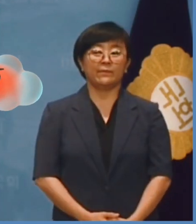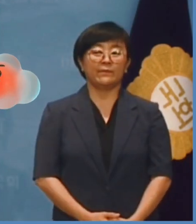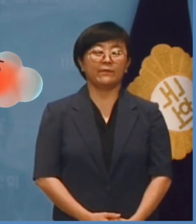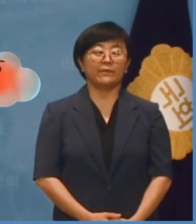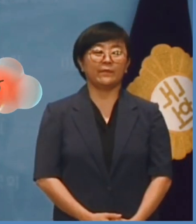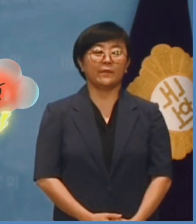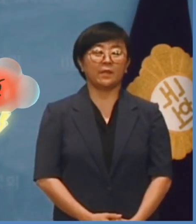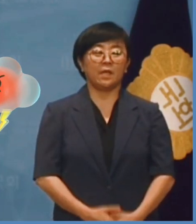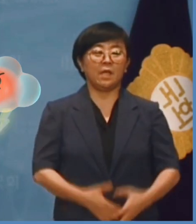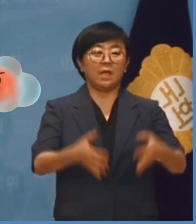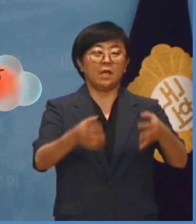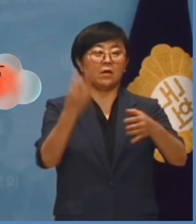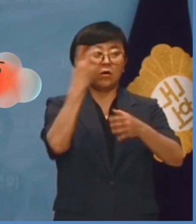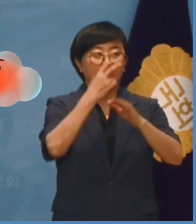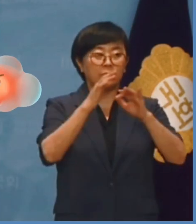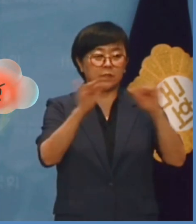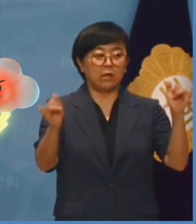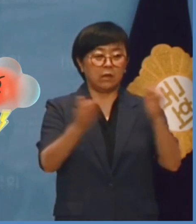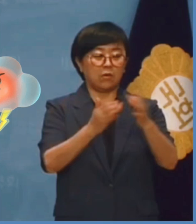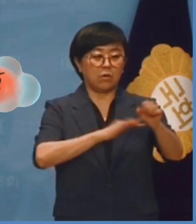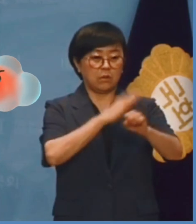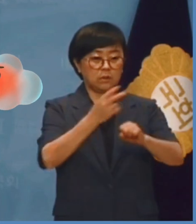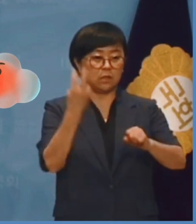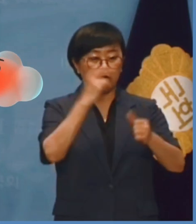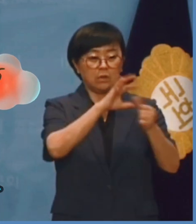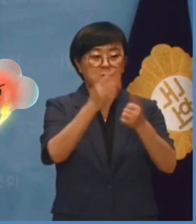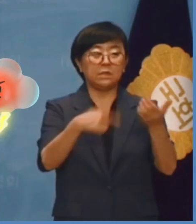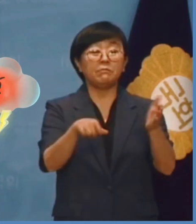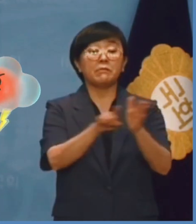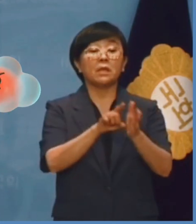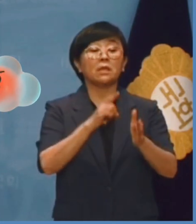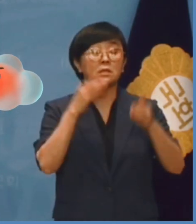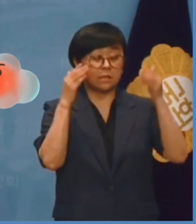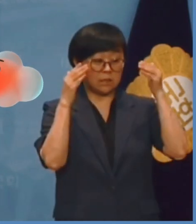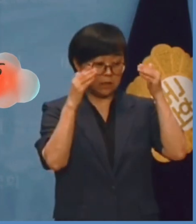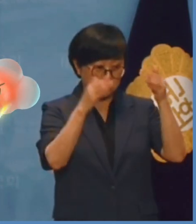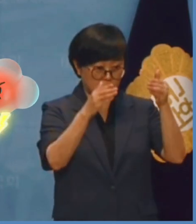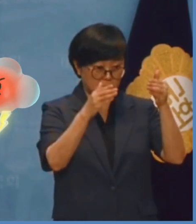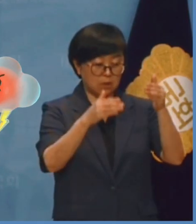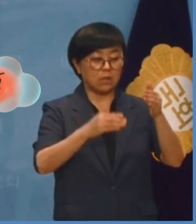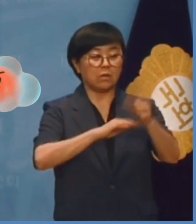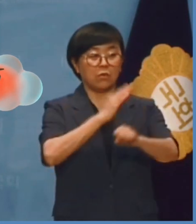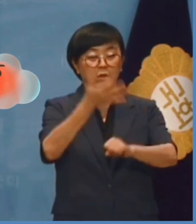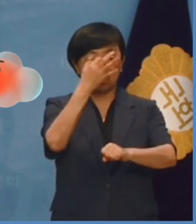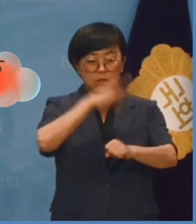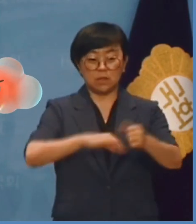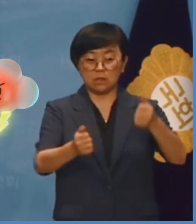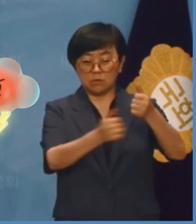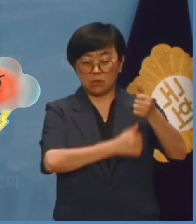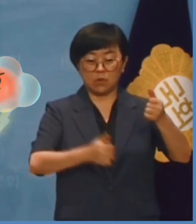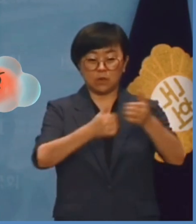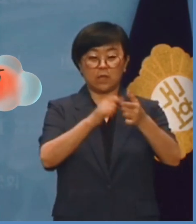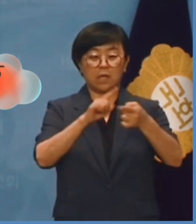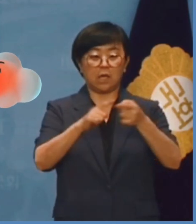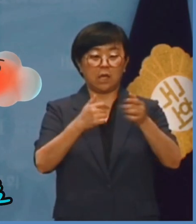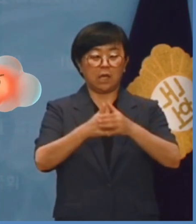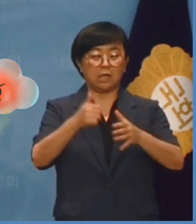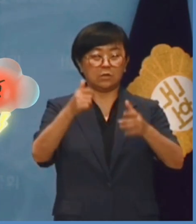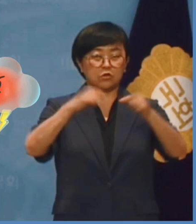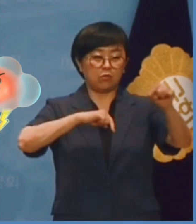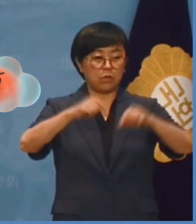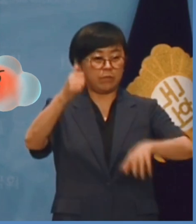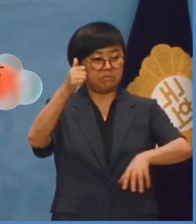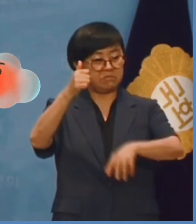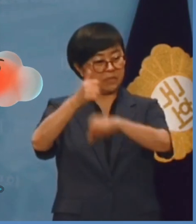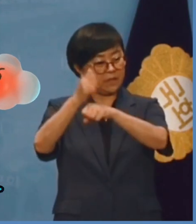김홍일 전 검사는 권력자의 권익을 지켜온 사람입니다. 권익위원회 역시 정권의 사정기관으로